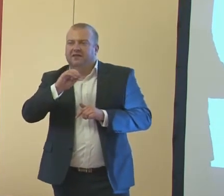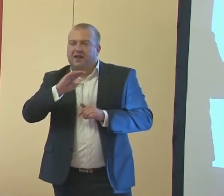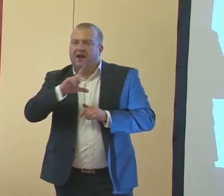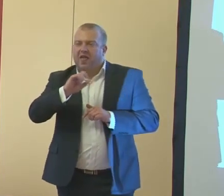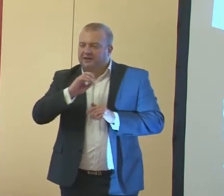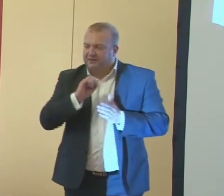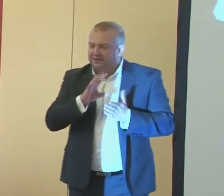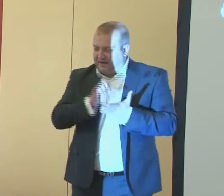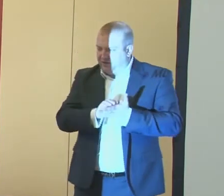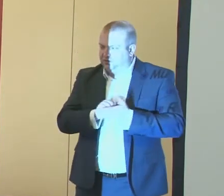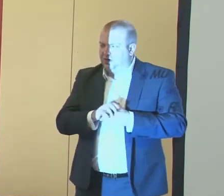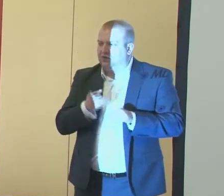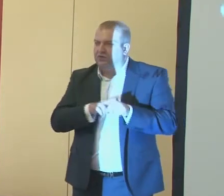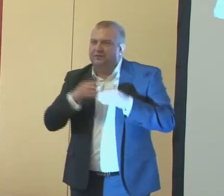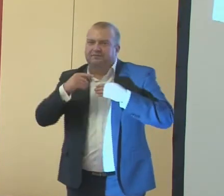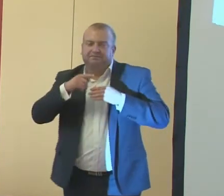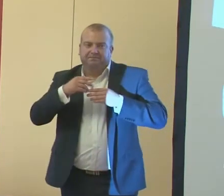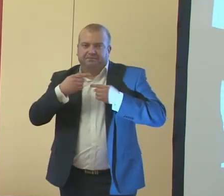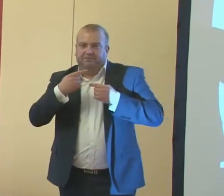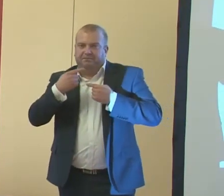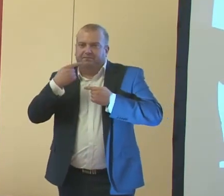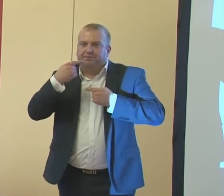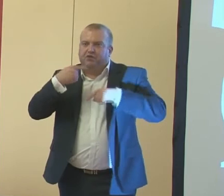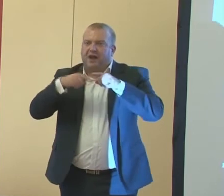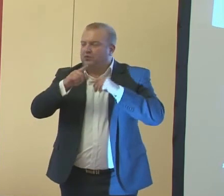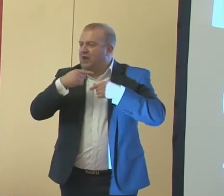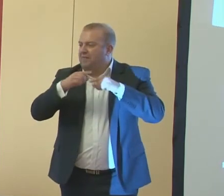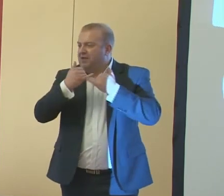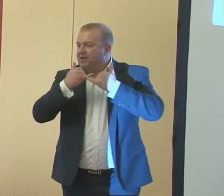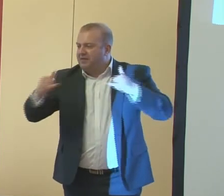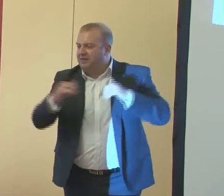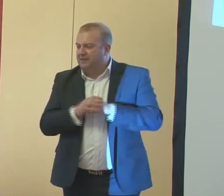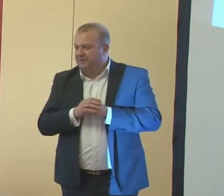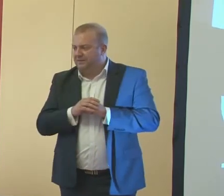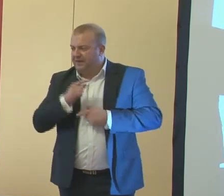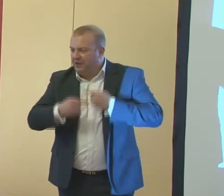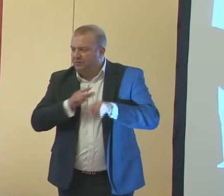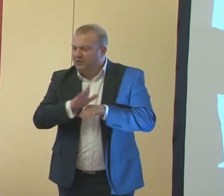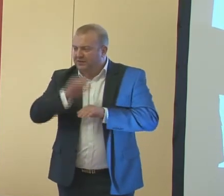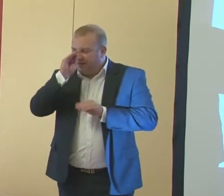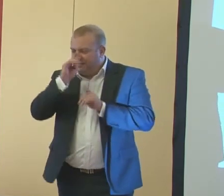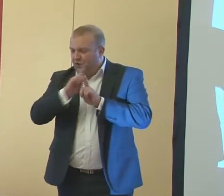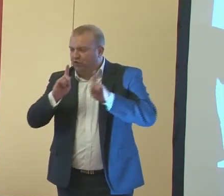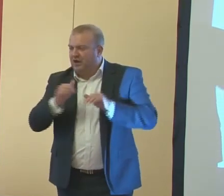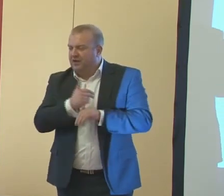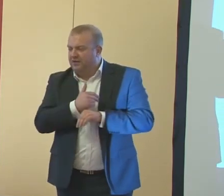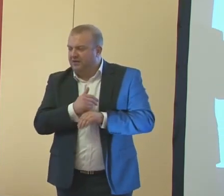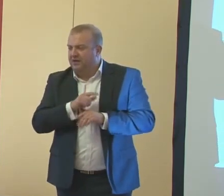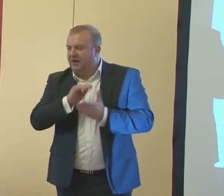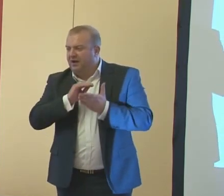przekazujemy innym, realizowane przez nauczycieli naszego ośrodka. Lekcje